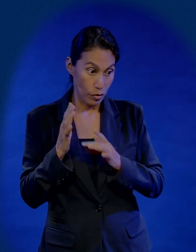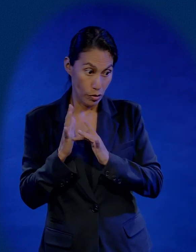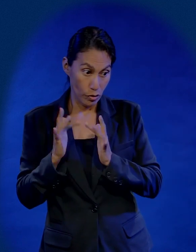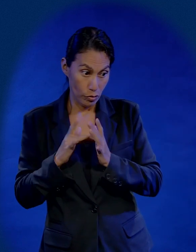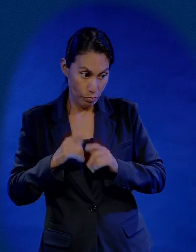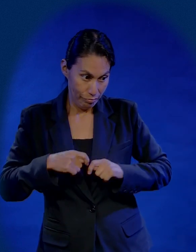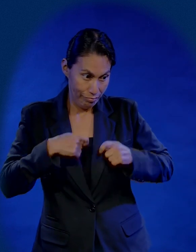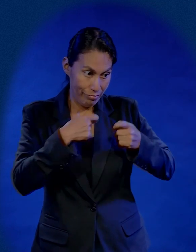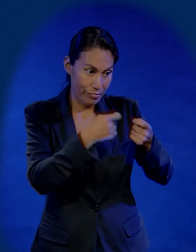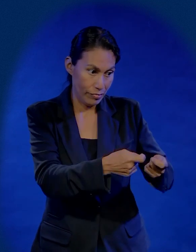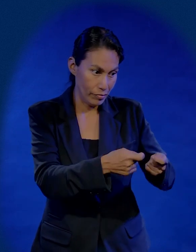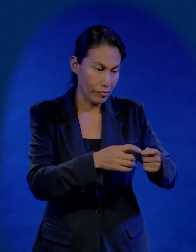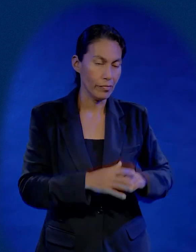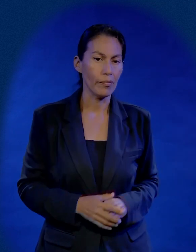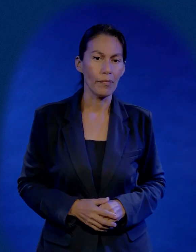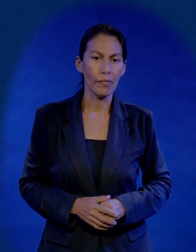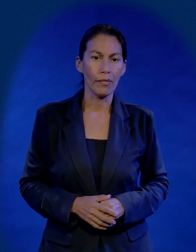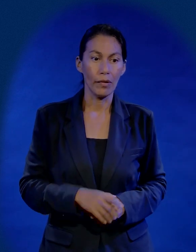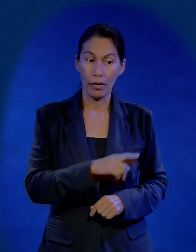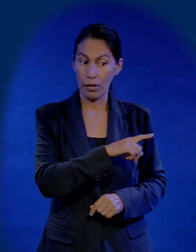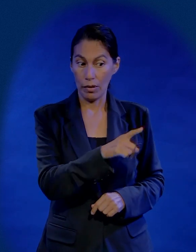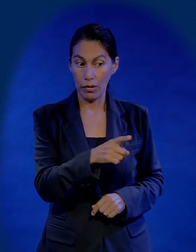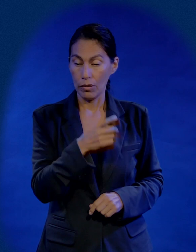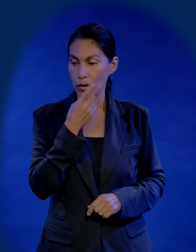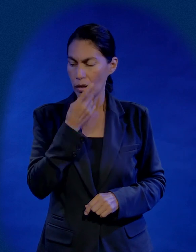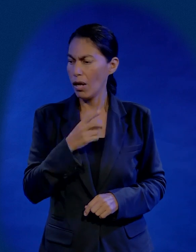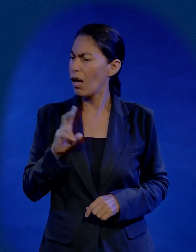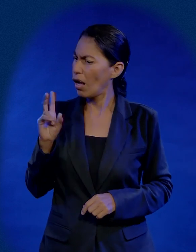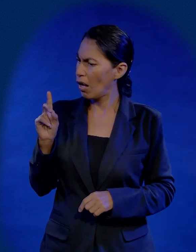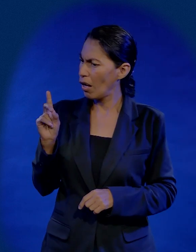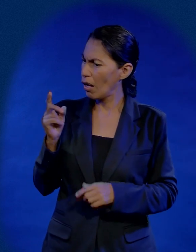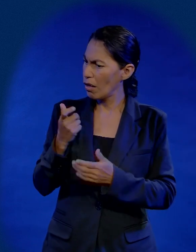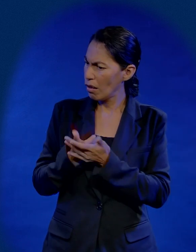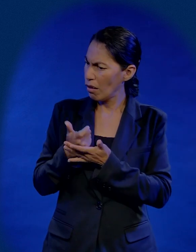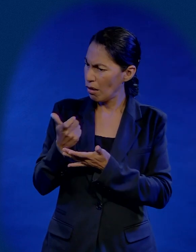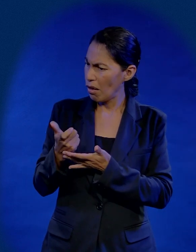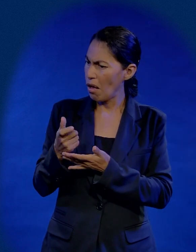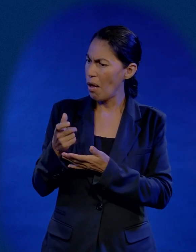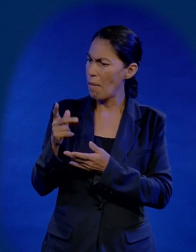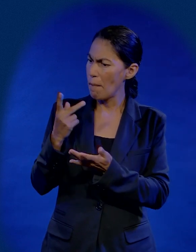Y ellos le asignaron 30 piezas de plata.